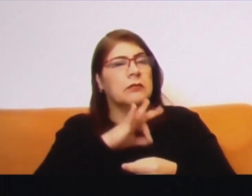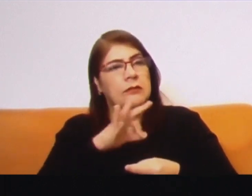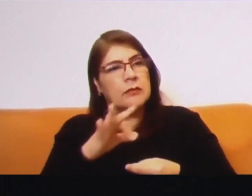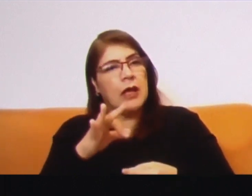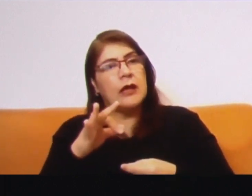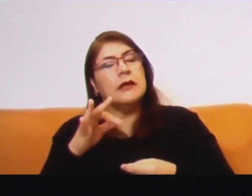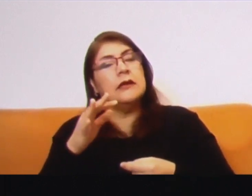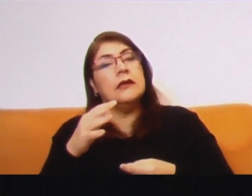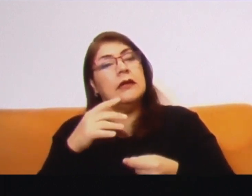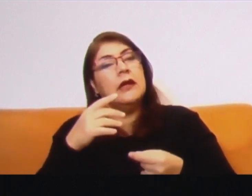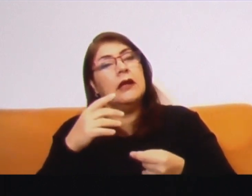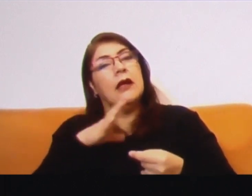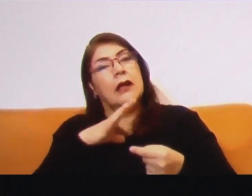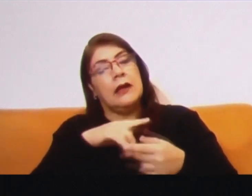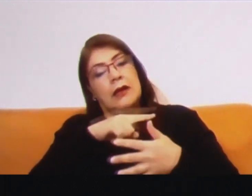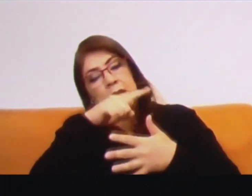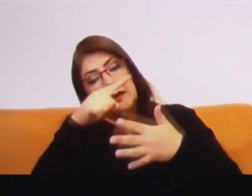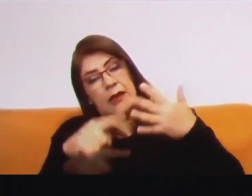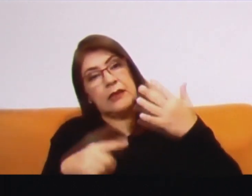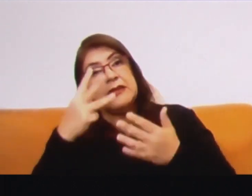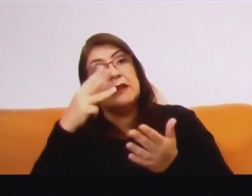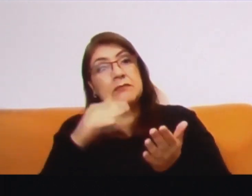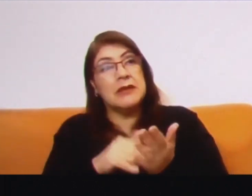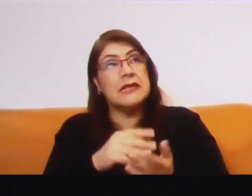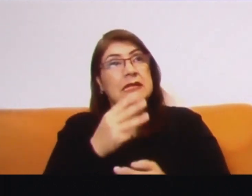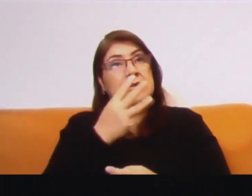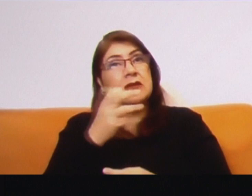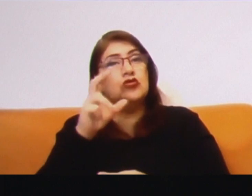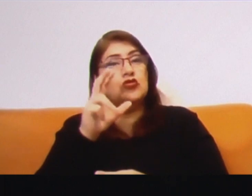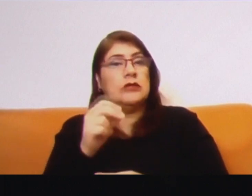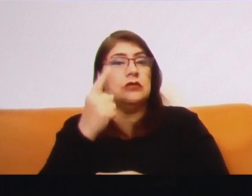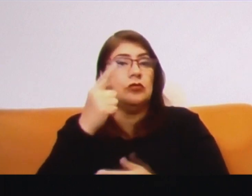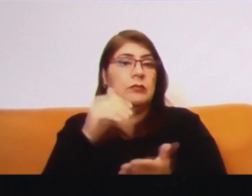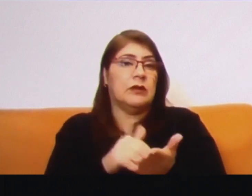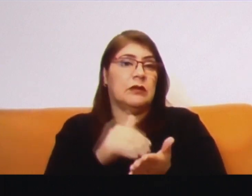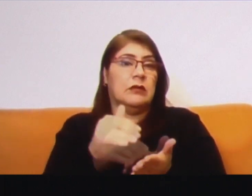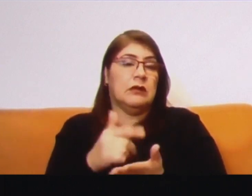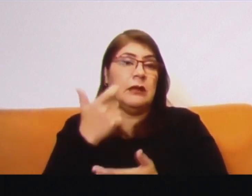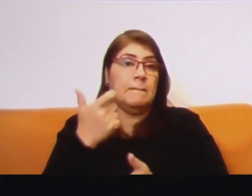ahí nosotros propusimos 3.381 millones de pesos.